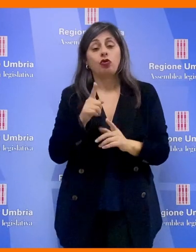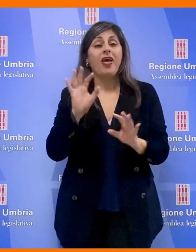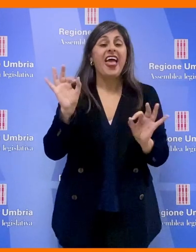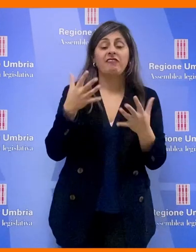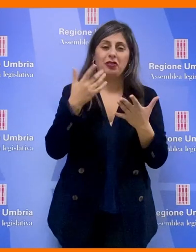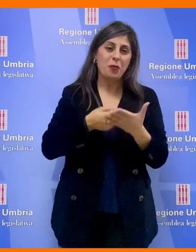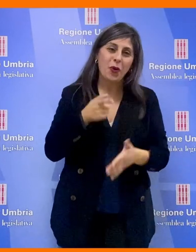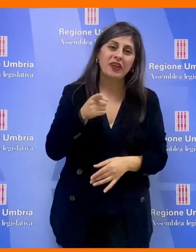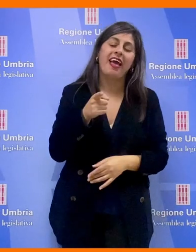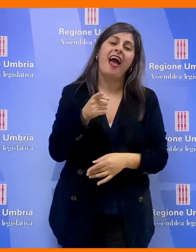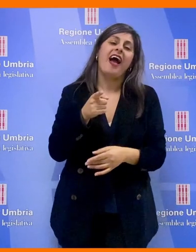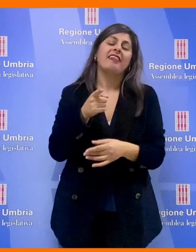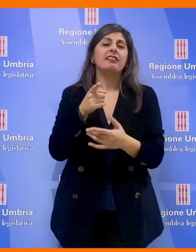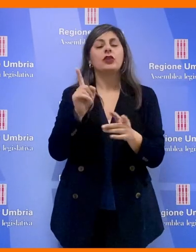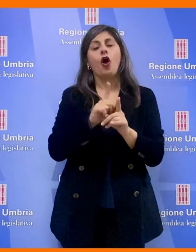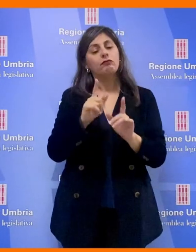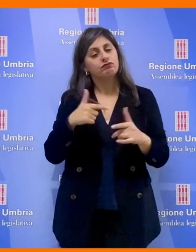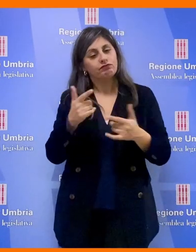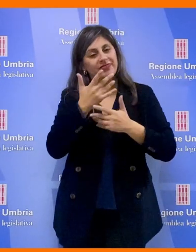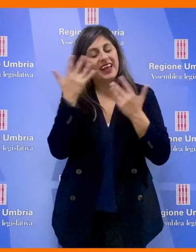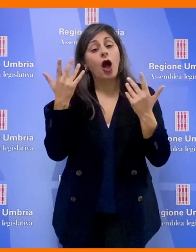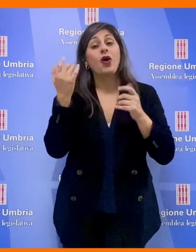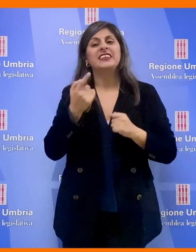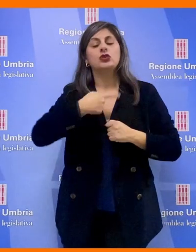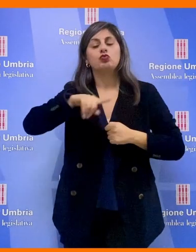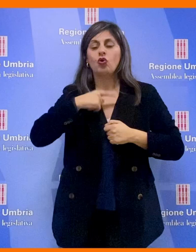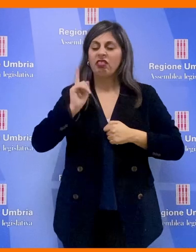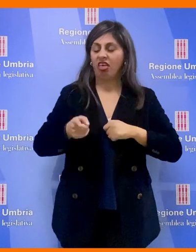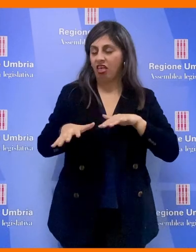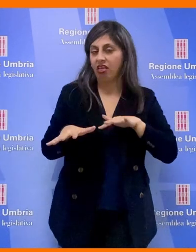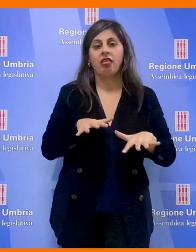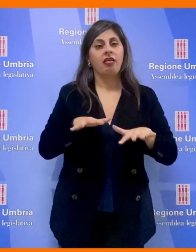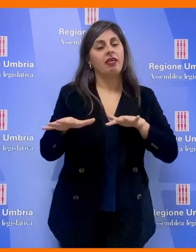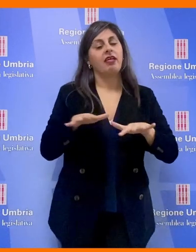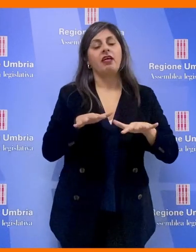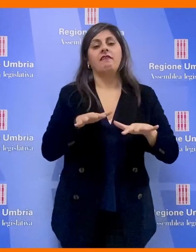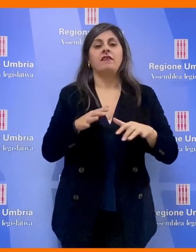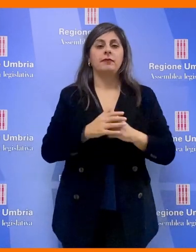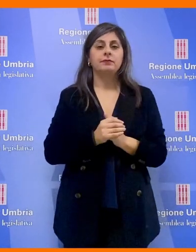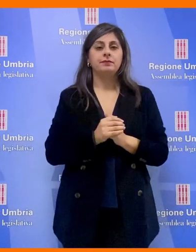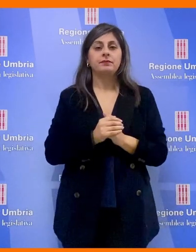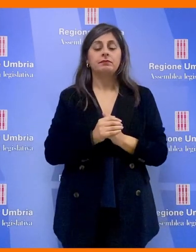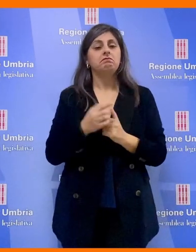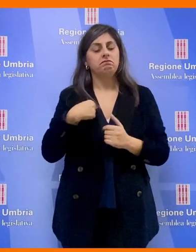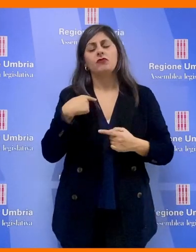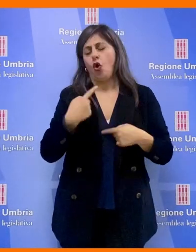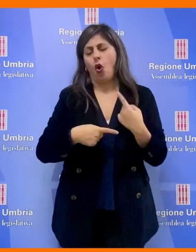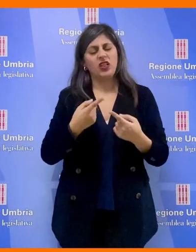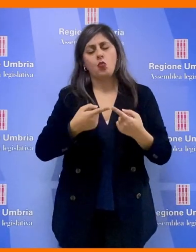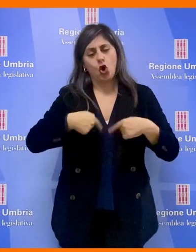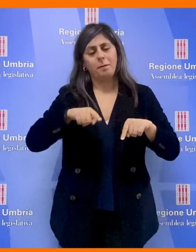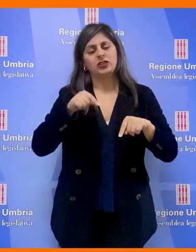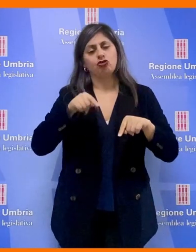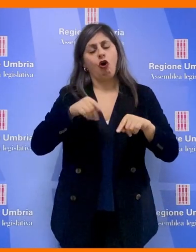significativo che impronta l'azione che le istituzioni sono chiamate a fare. Continueremo come commissione con